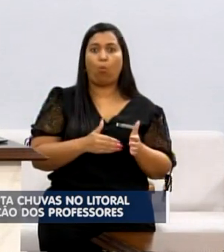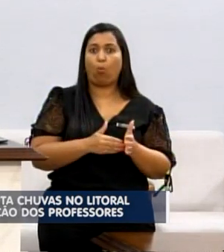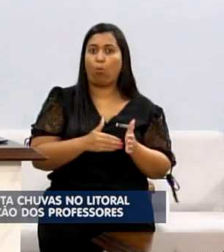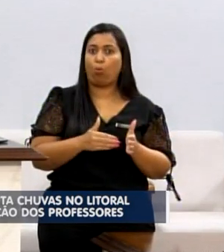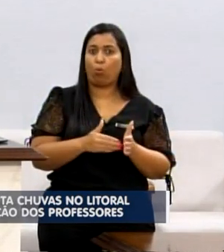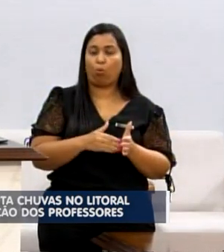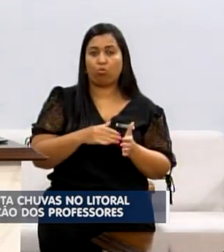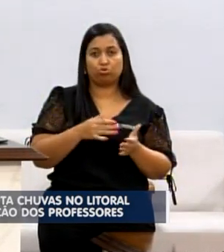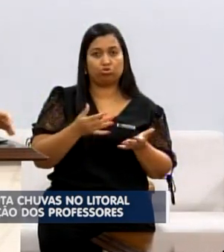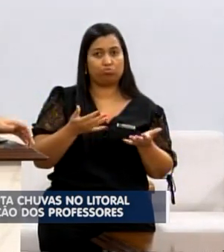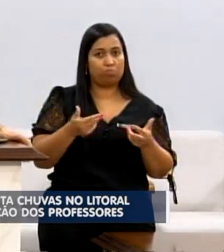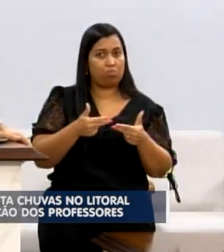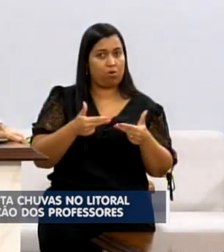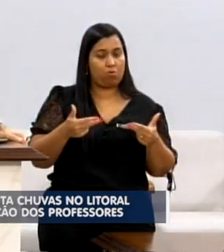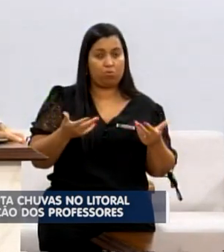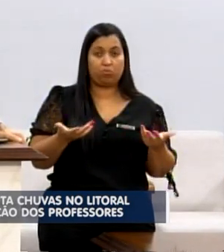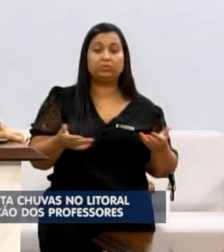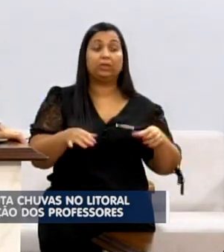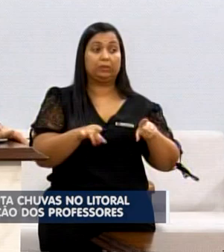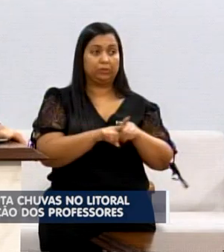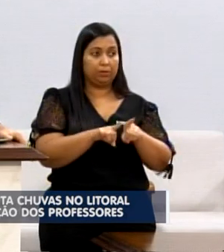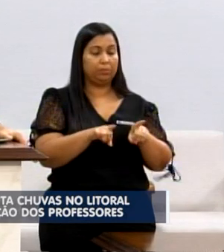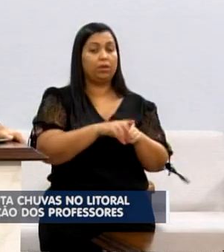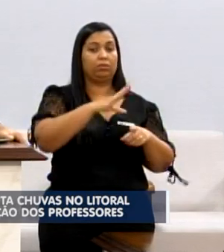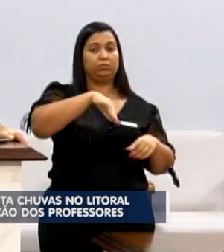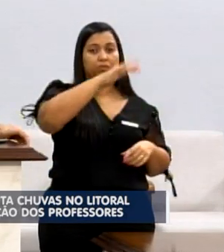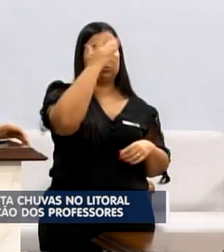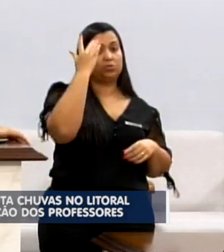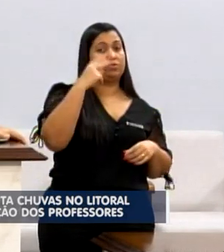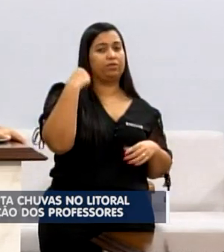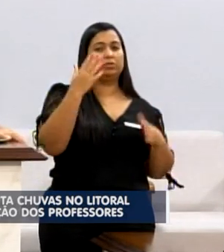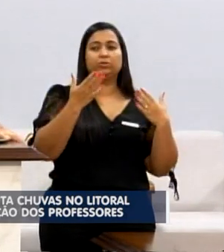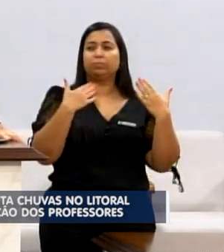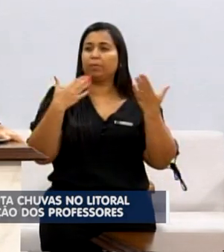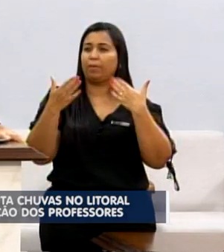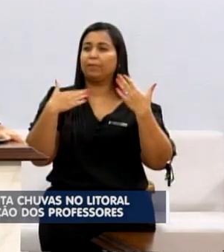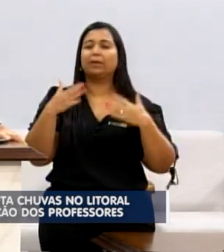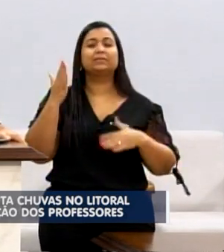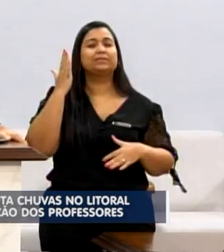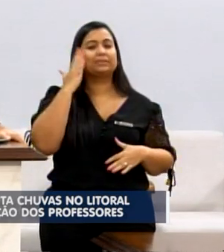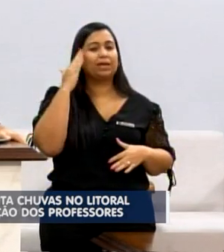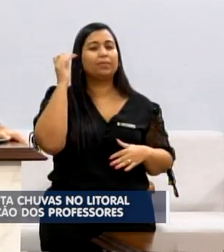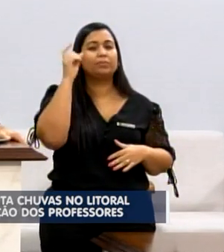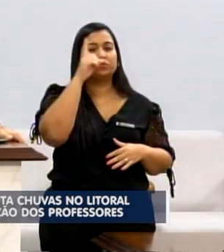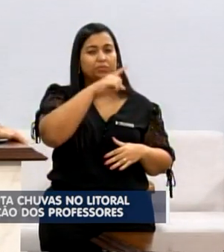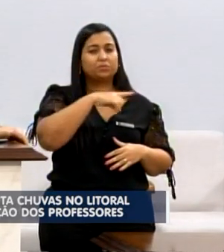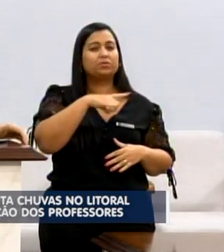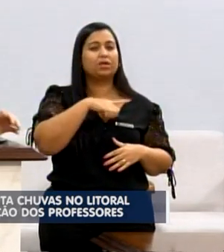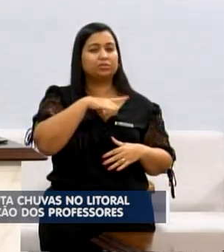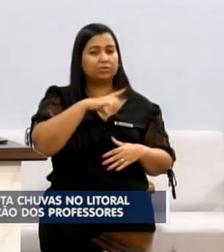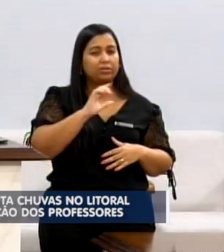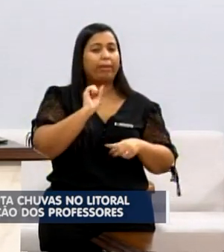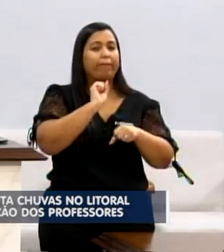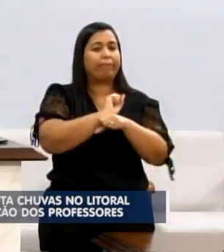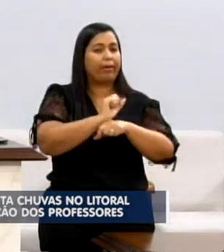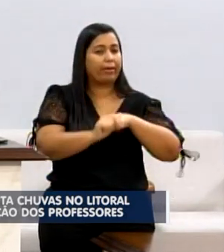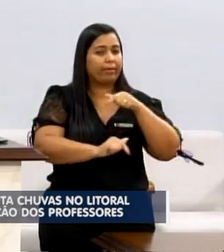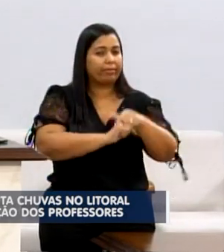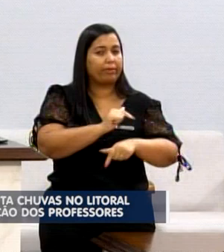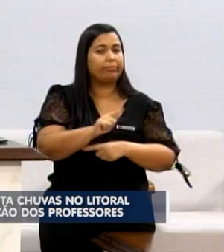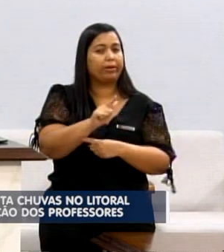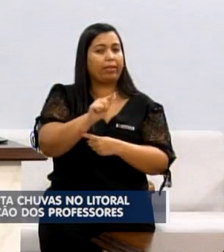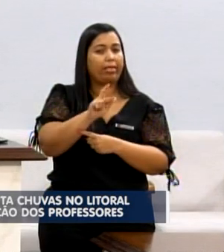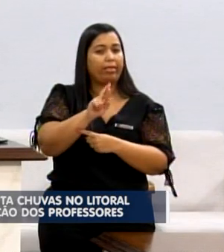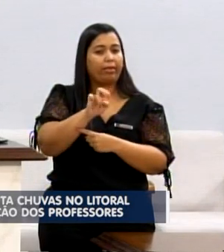conversando aqui numa assembleia sabem da dificuldade que é fazer uma greve, espero que o governo